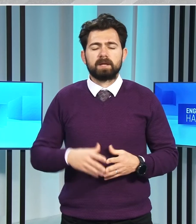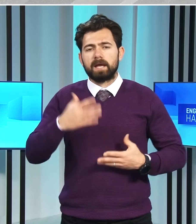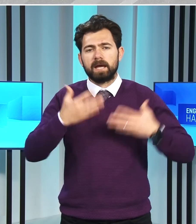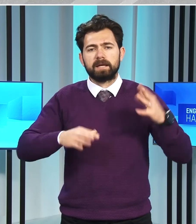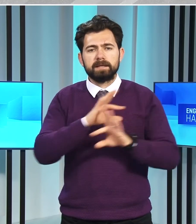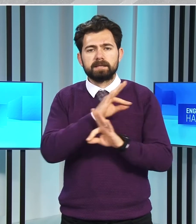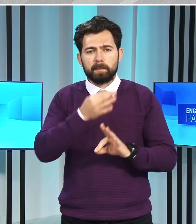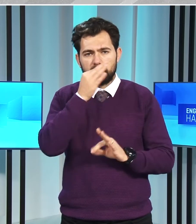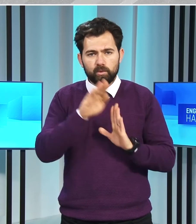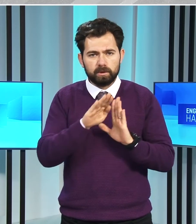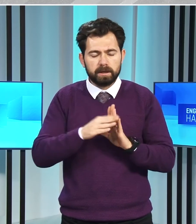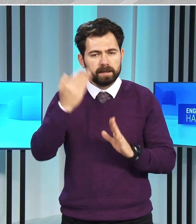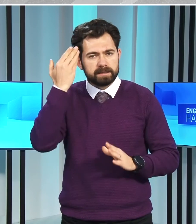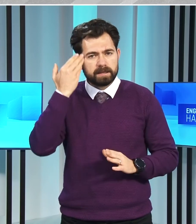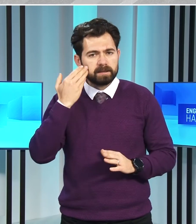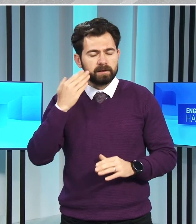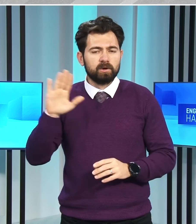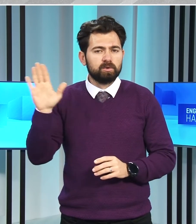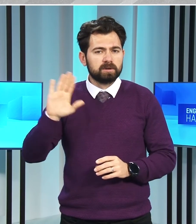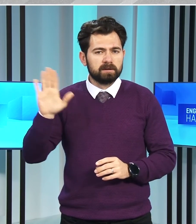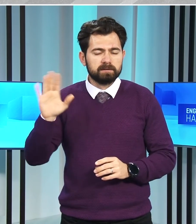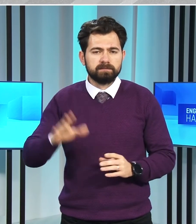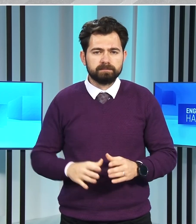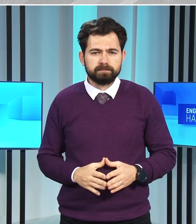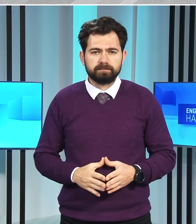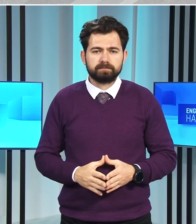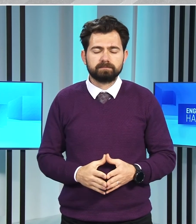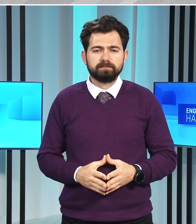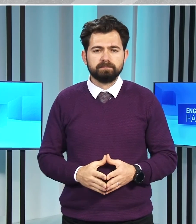Engelsiz Haber Bülteni'ni izlediniz. Hoşçakalın.